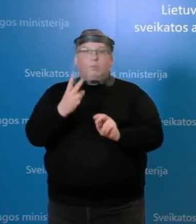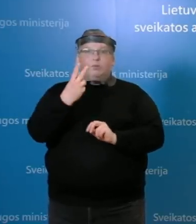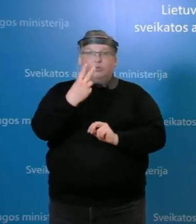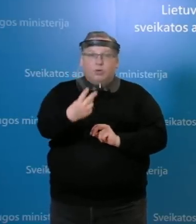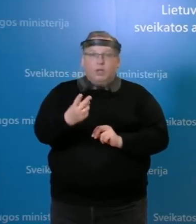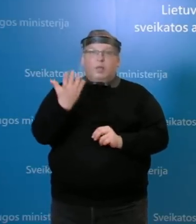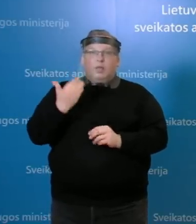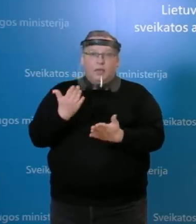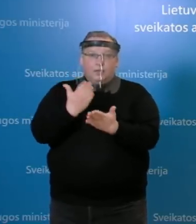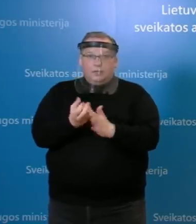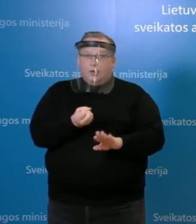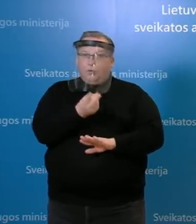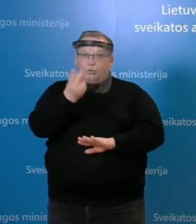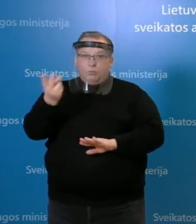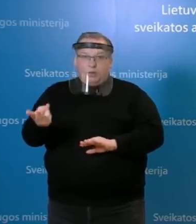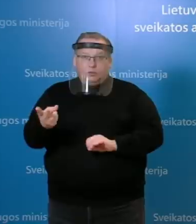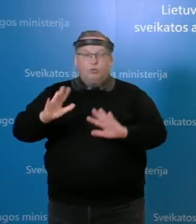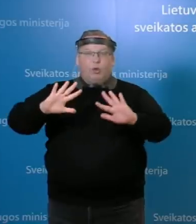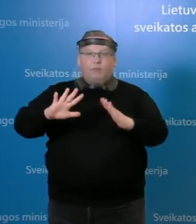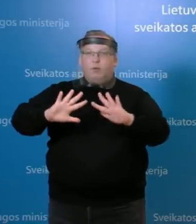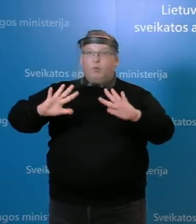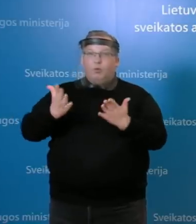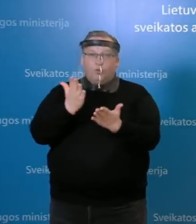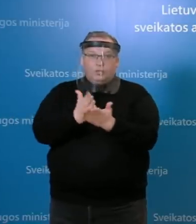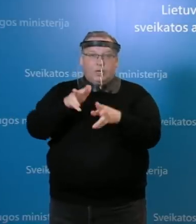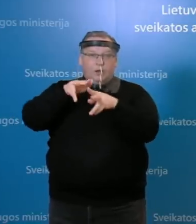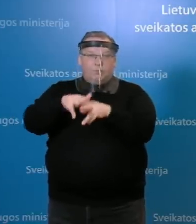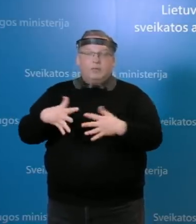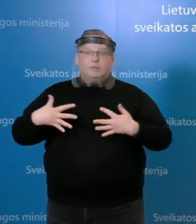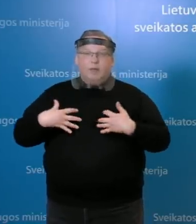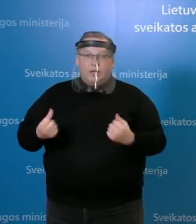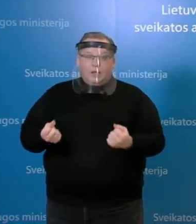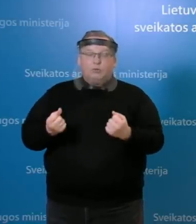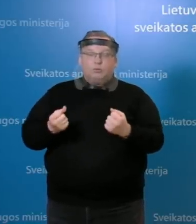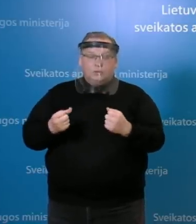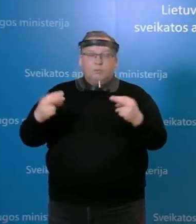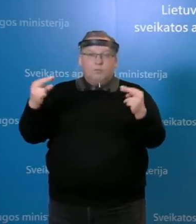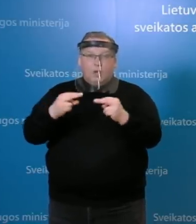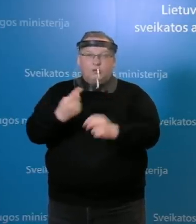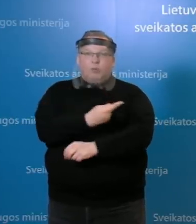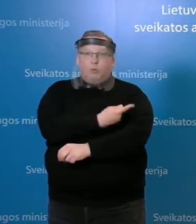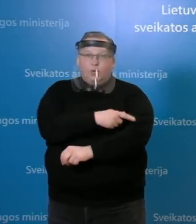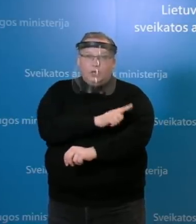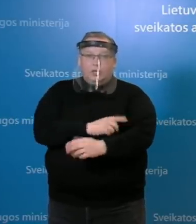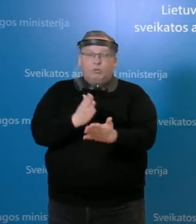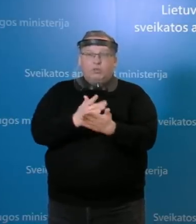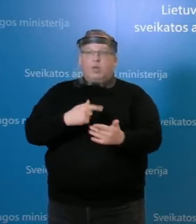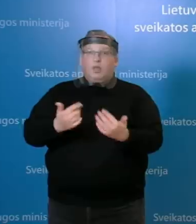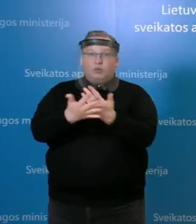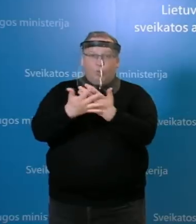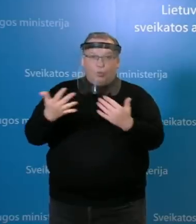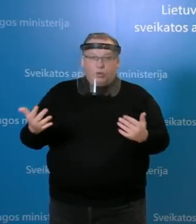hospitalizuoto atveju, kokios yra apkrovos asmens veikatos prieširos įstaigos. Tai aišku, yra daugybė